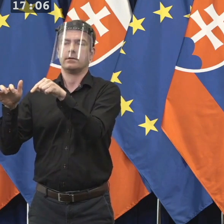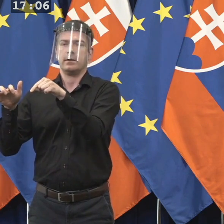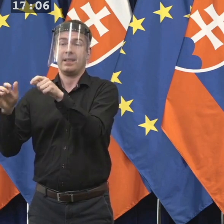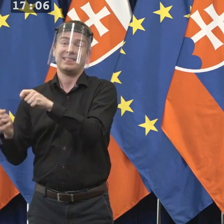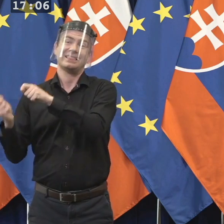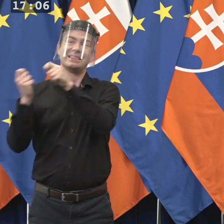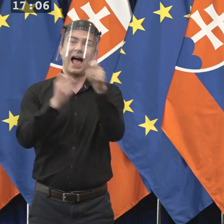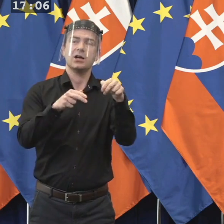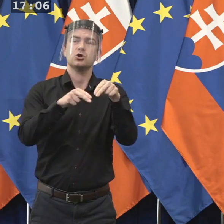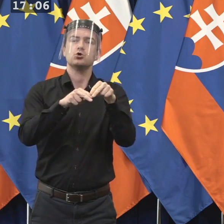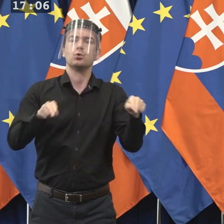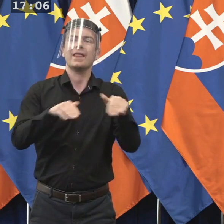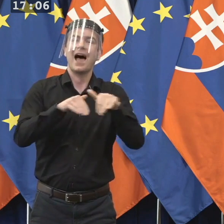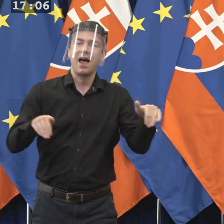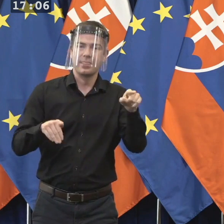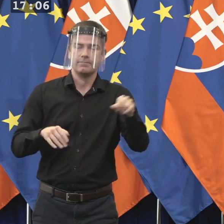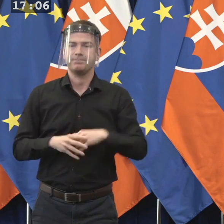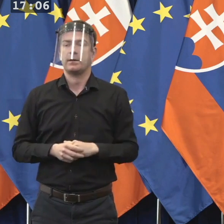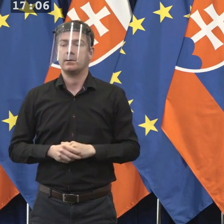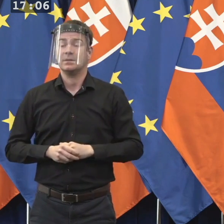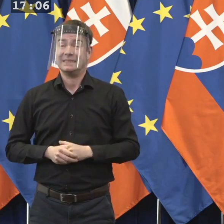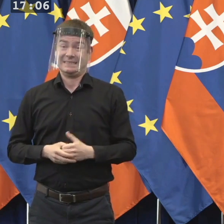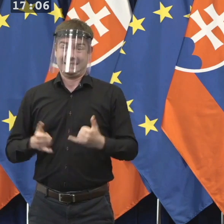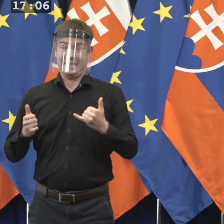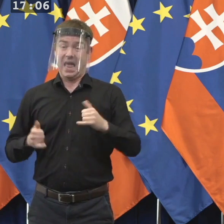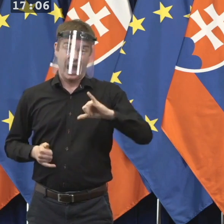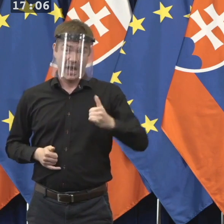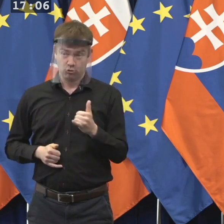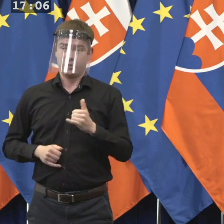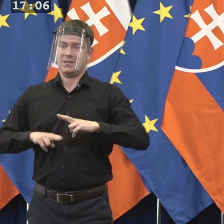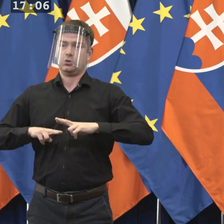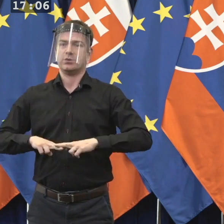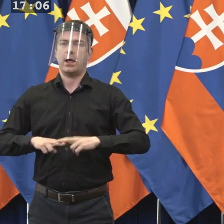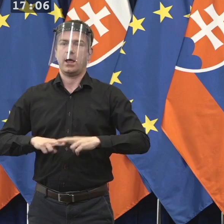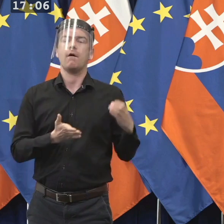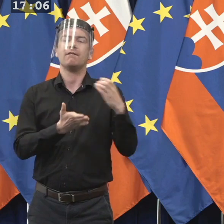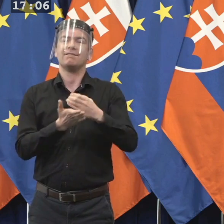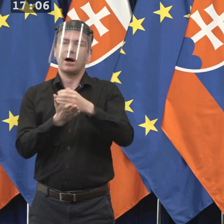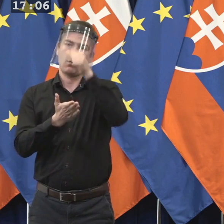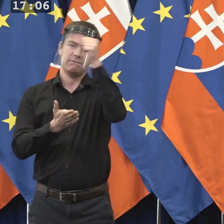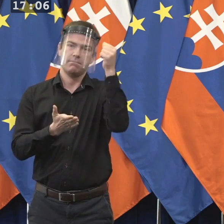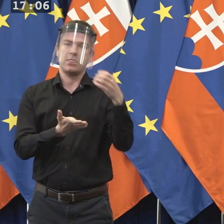traja nominanti za vládu. Dnes sme vymenovali dvoch